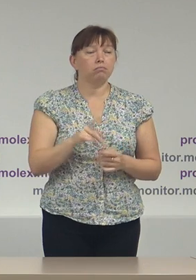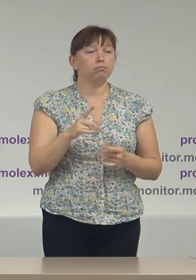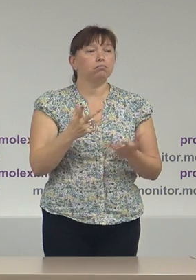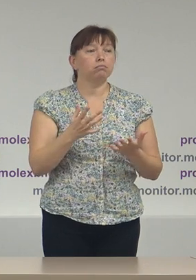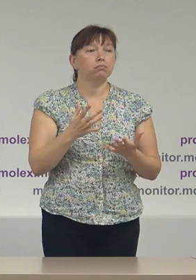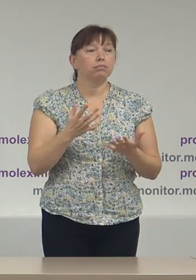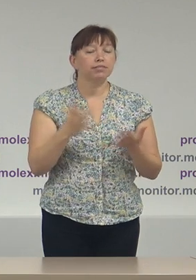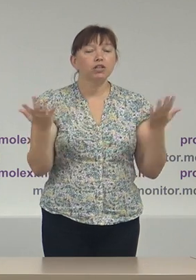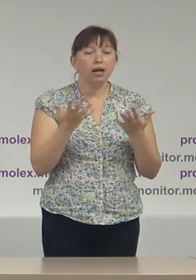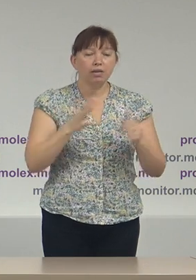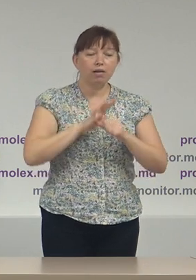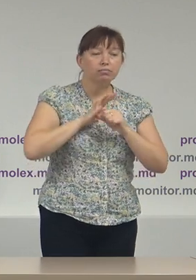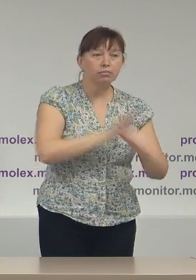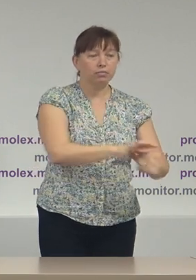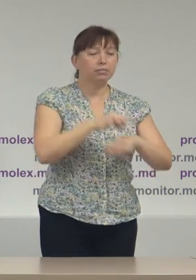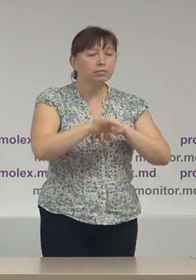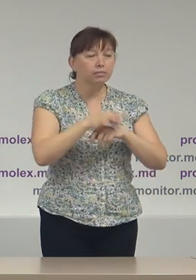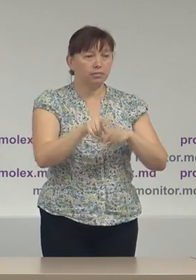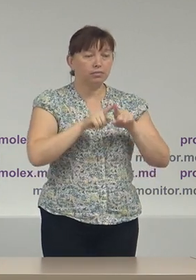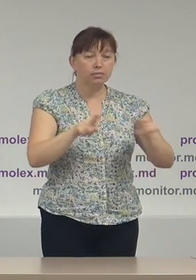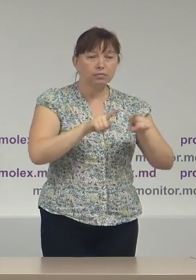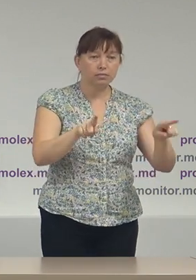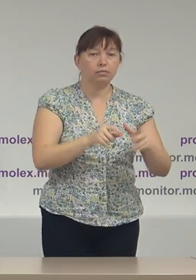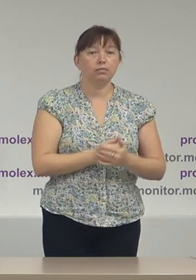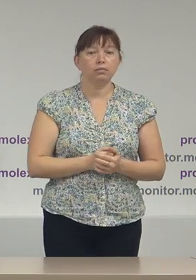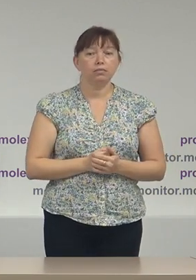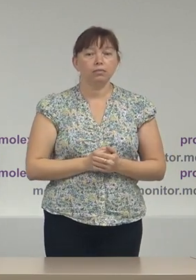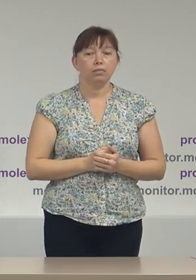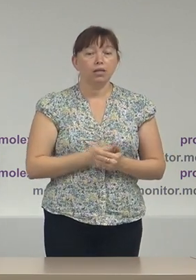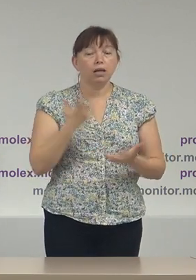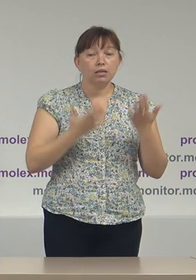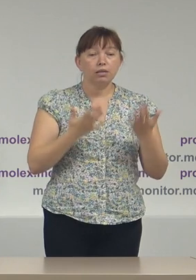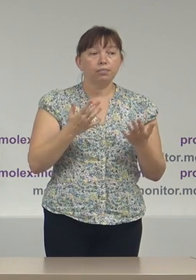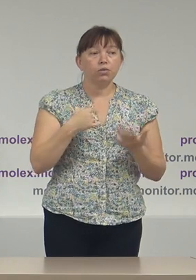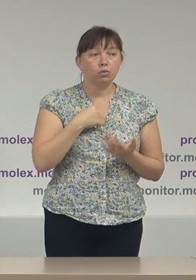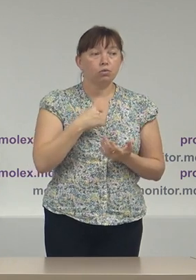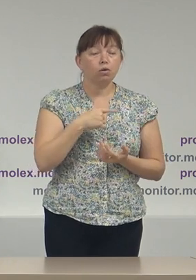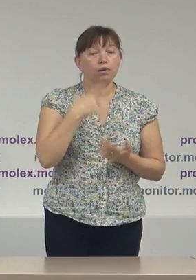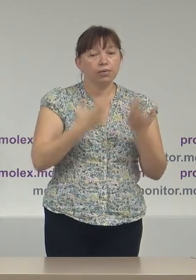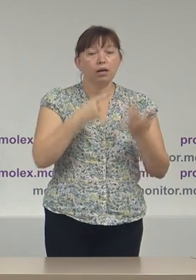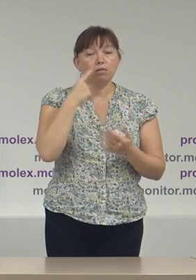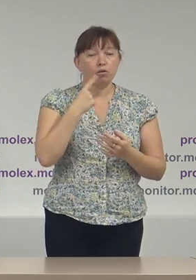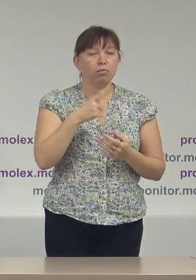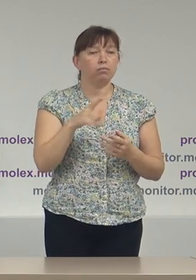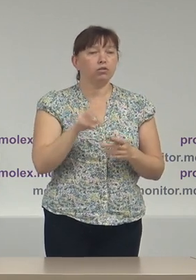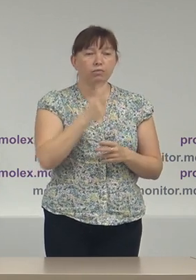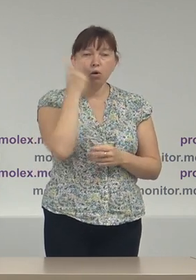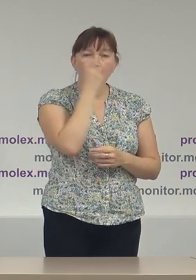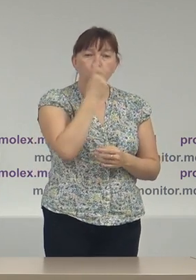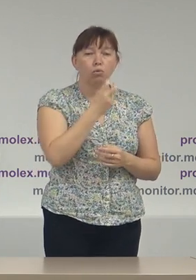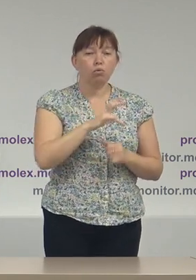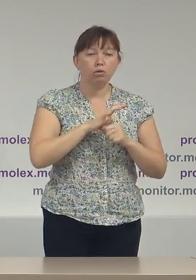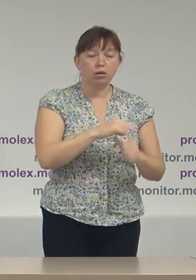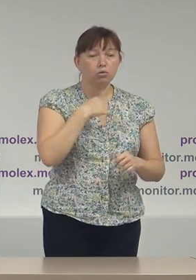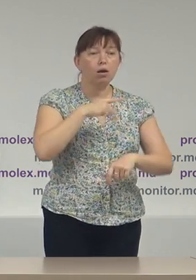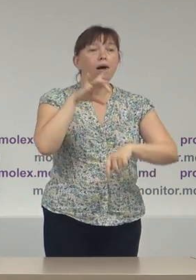aspectele de educație civică în campanie. Dacă ne referim la discursul de ură, am